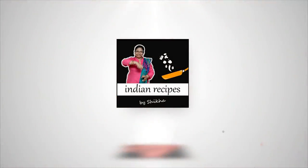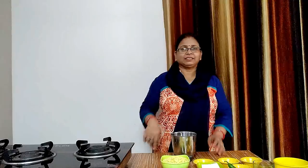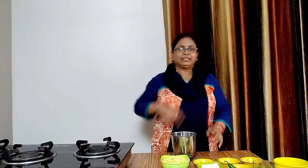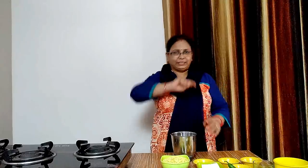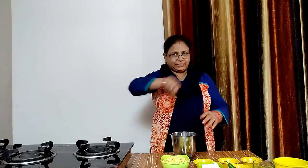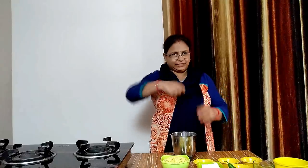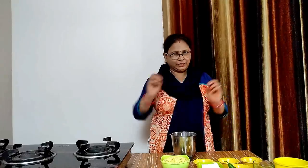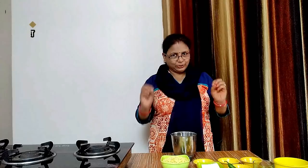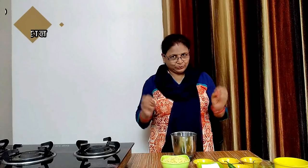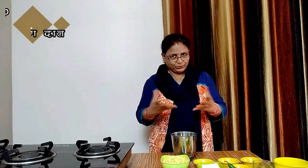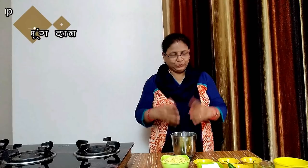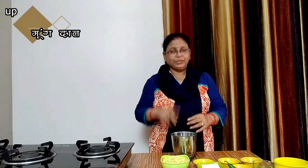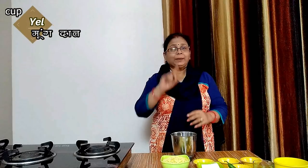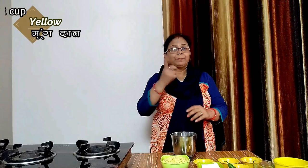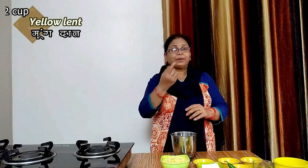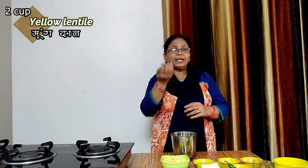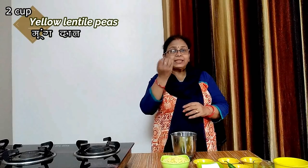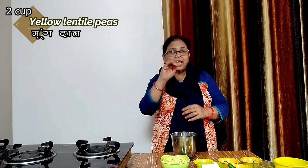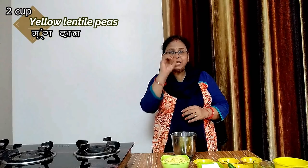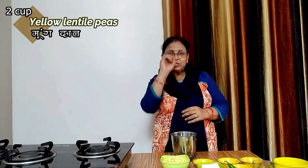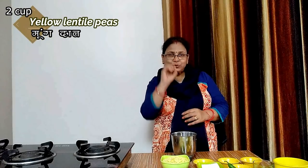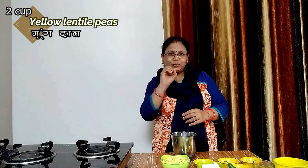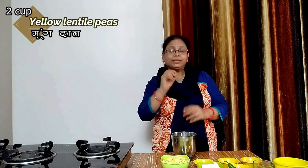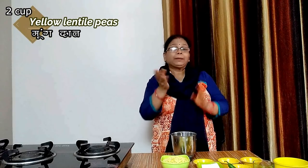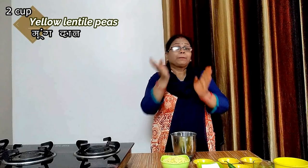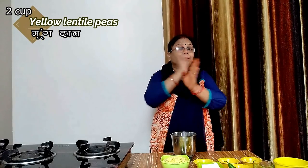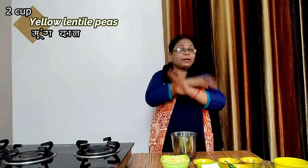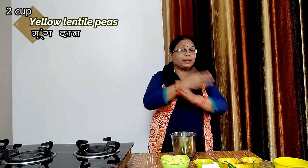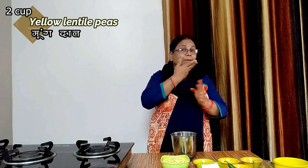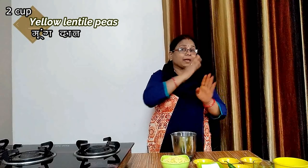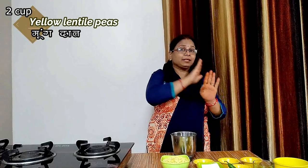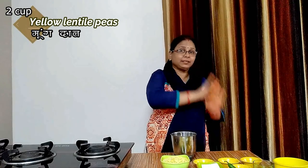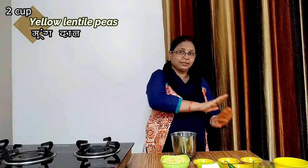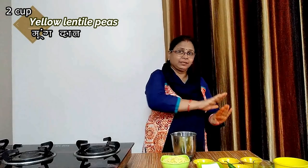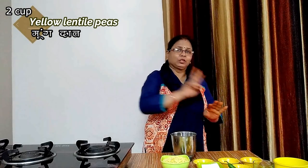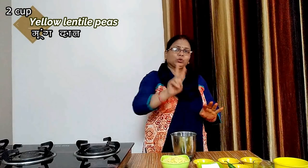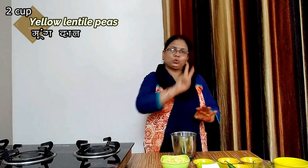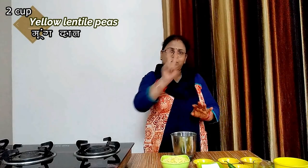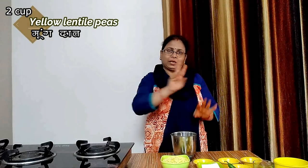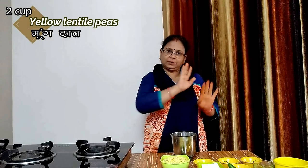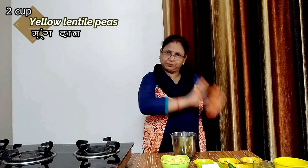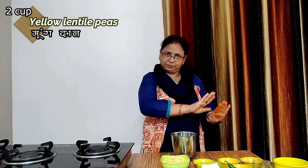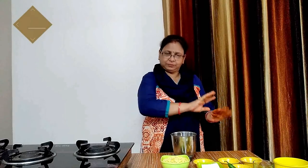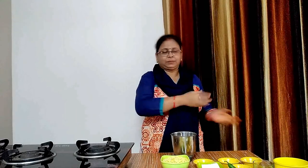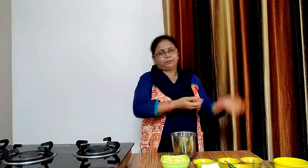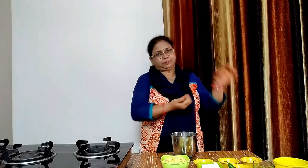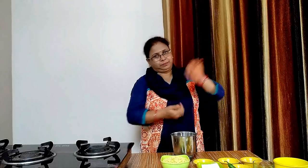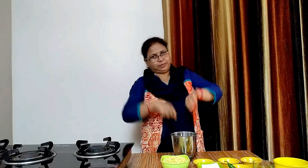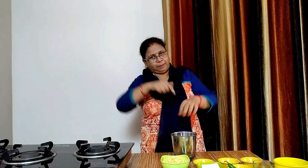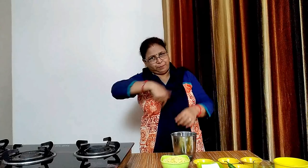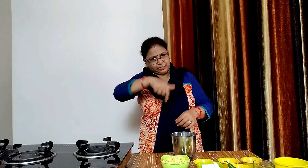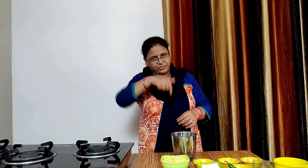आईए बनाना शुरू करते हैं सबसे पहले दो का भूंग डाल लेंगे जिसे हमने पहले ही दो खंटी के लिए बिगो कर रख दिया था